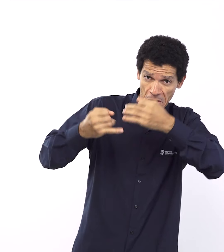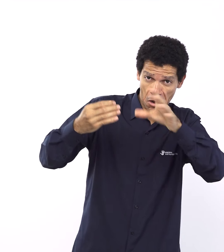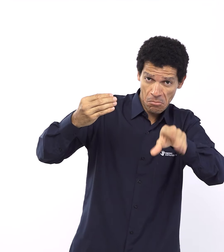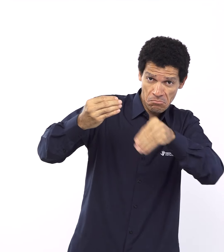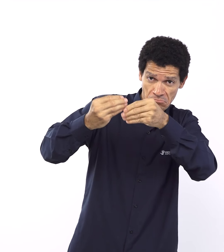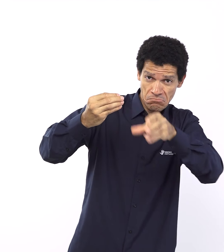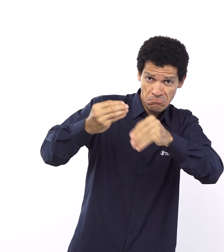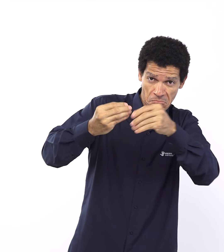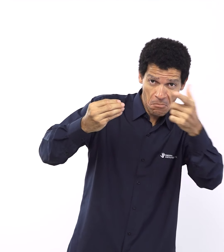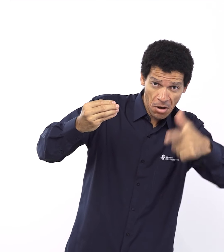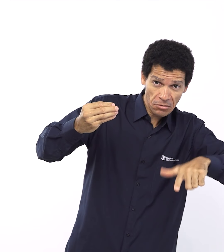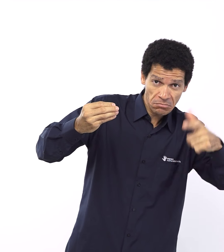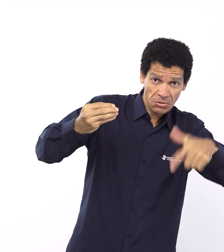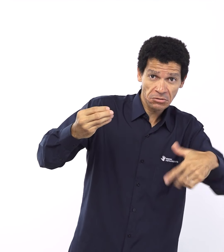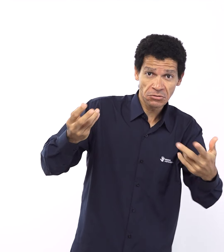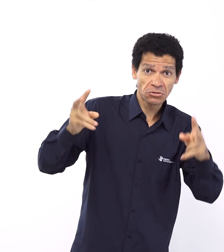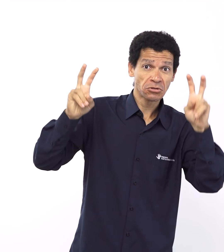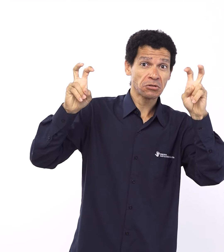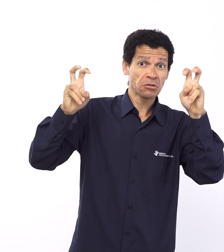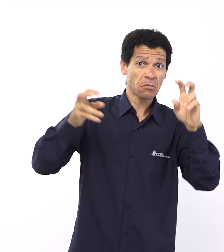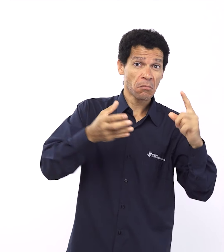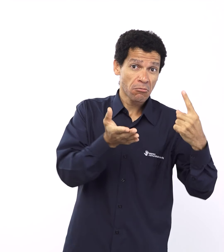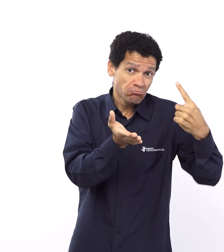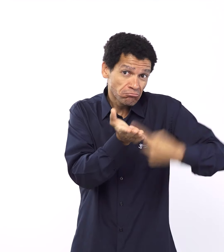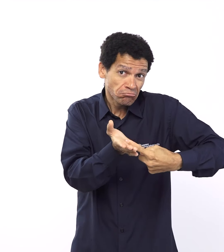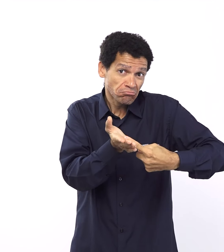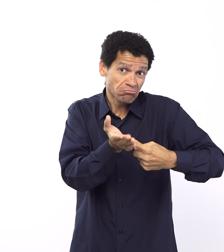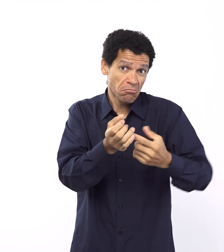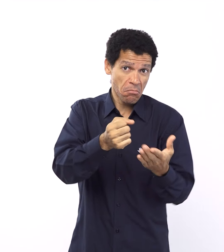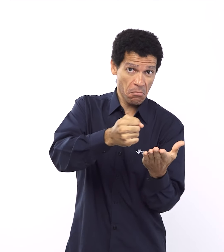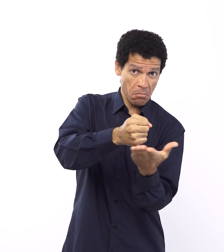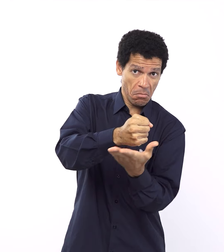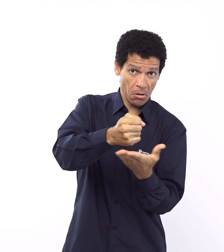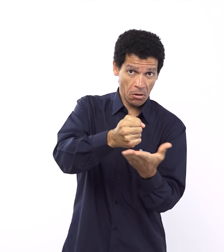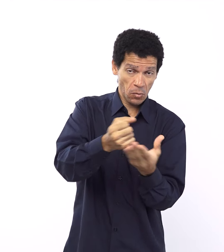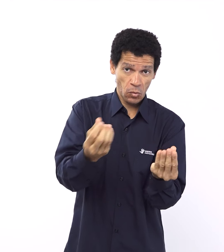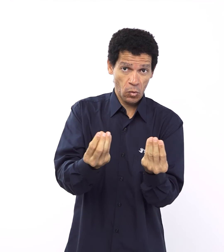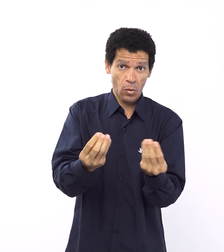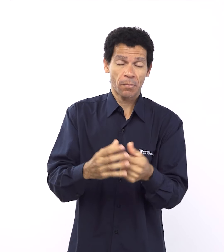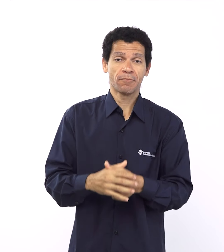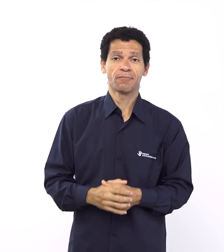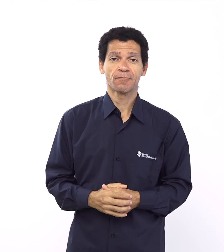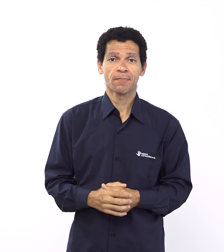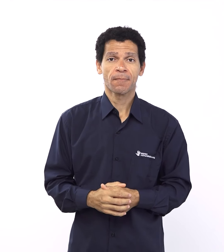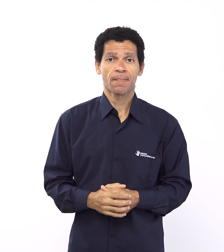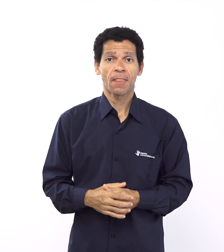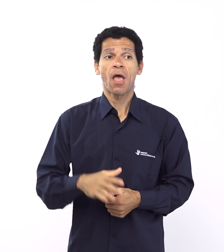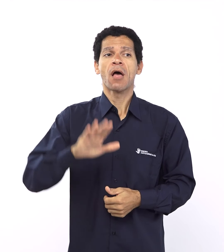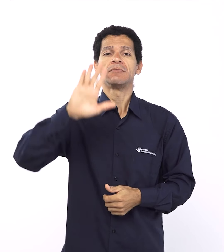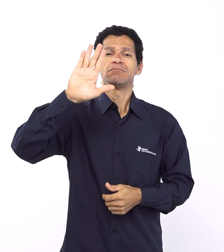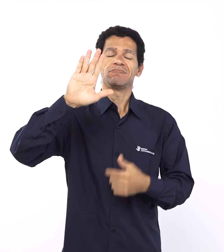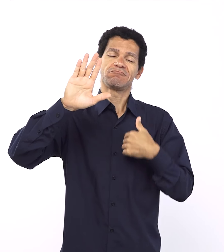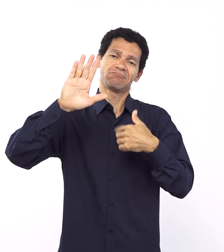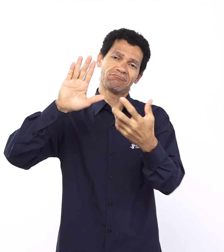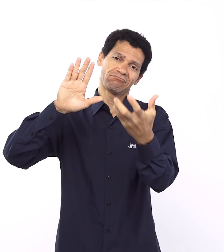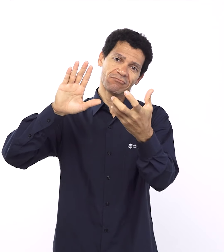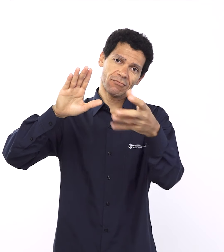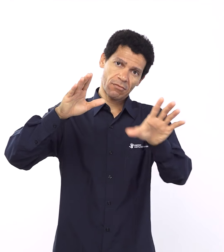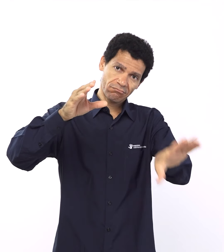Só um comentarizinho que eu acho legal. É mais, assim, teórico, né? Que a expressão que o Andrei falou, berit, né?